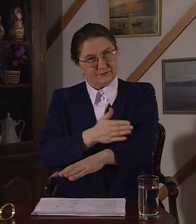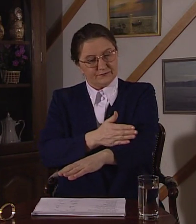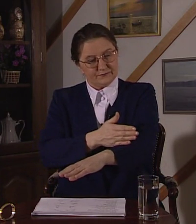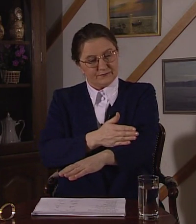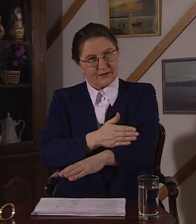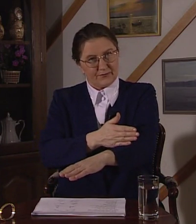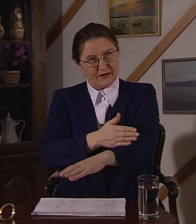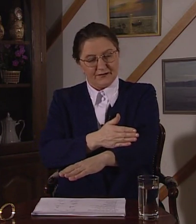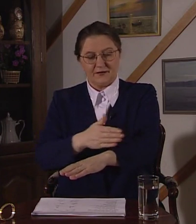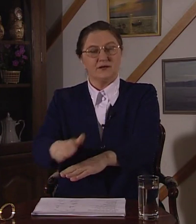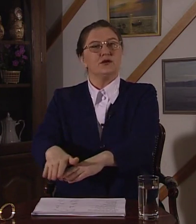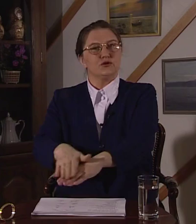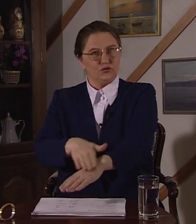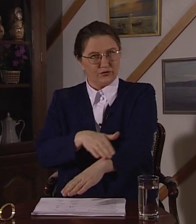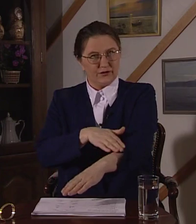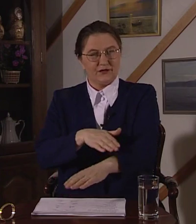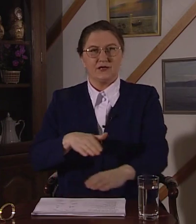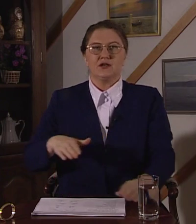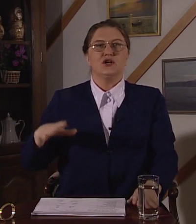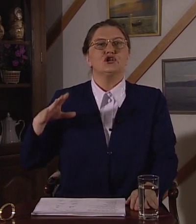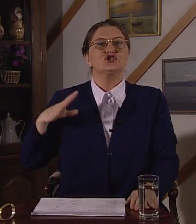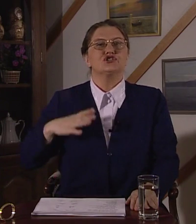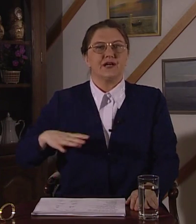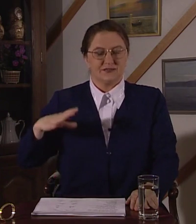Как медленно. Долго. Ждать.